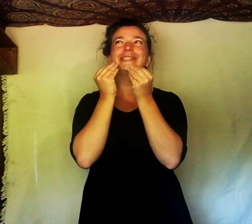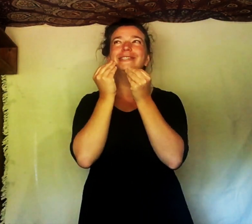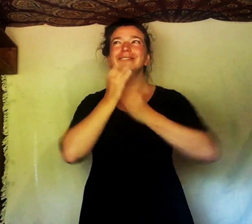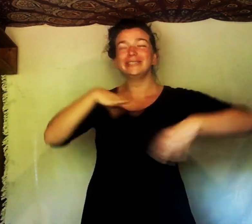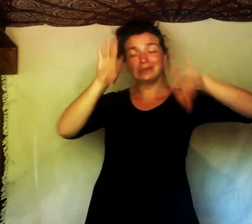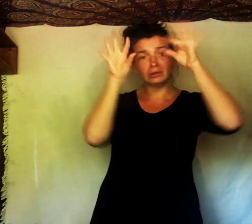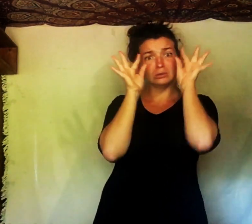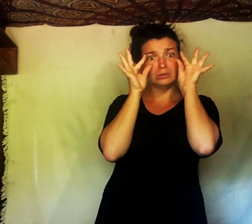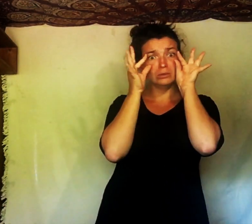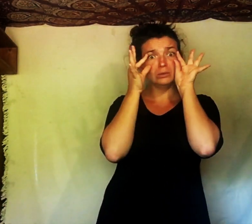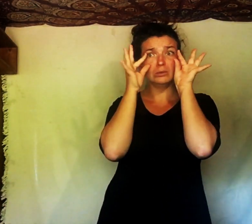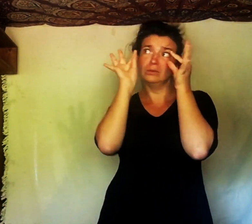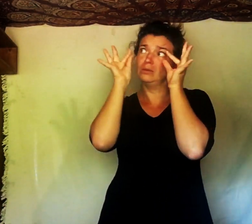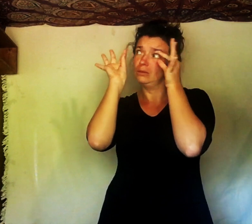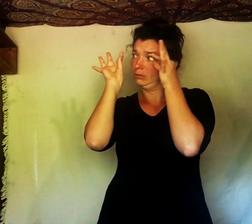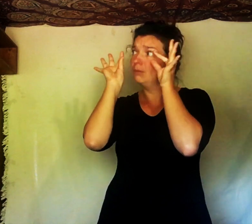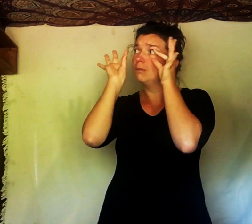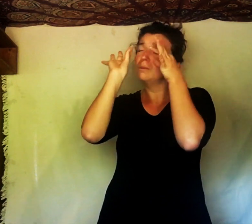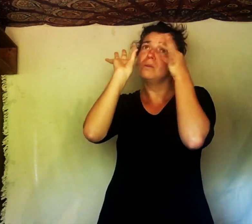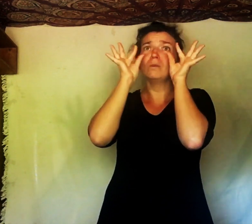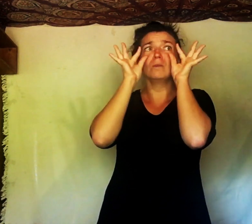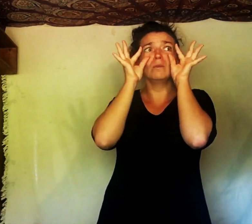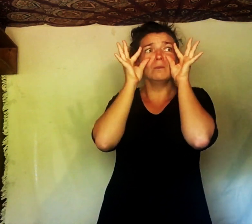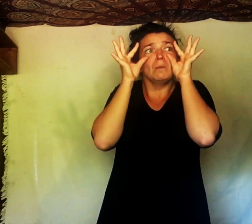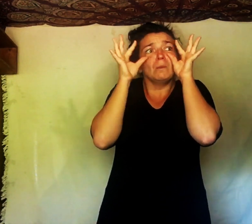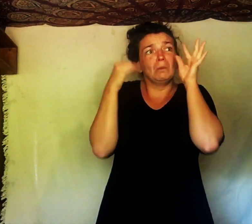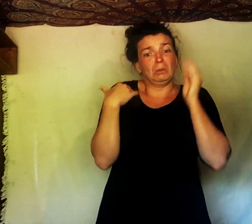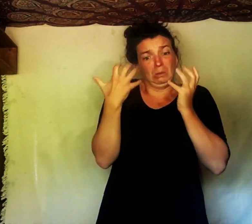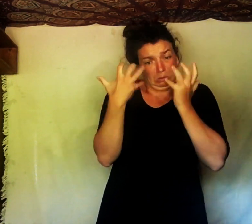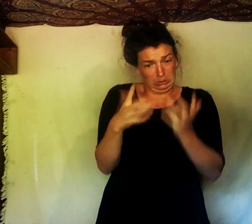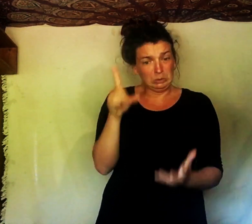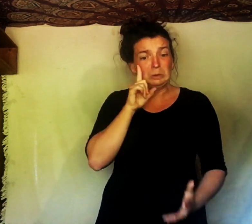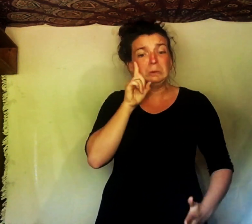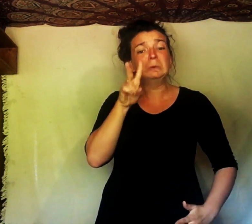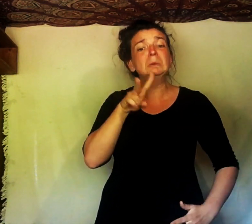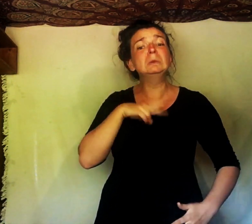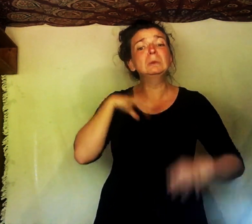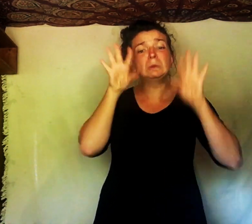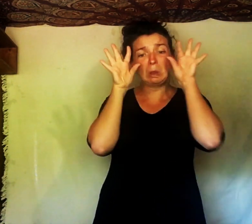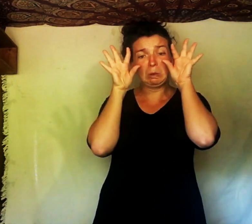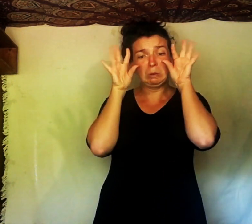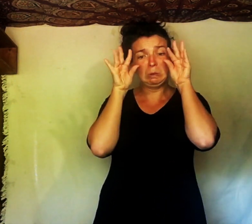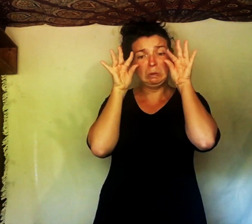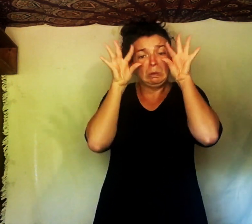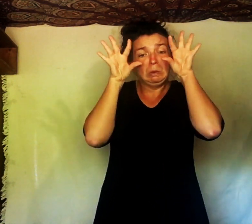! » dit Rémi. « Je veux ma maman ! » dit Lou.